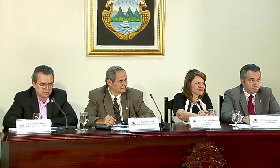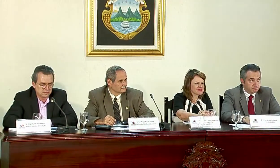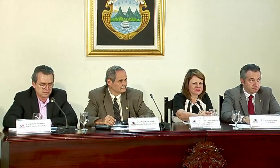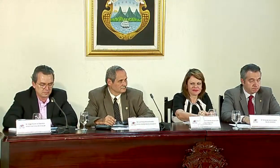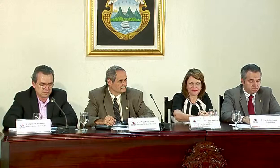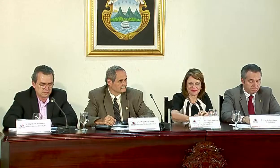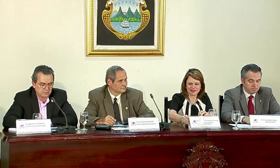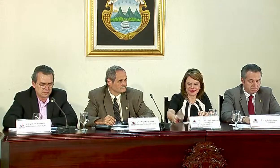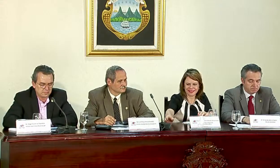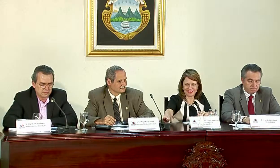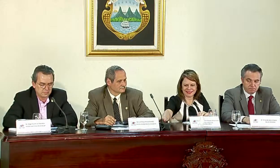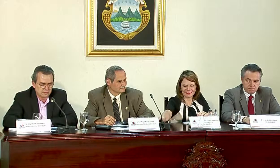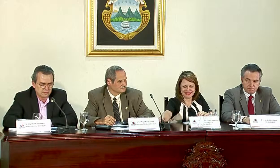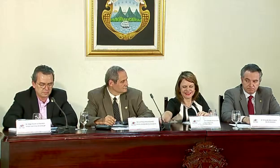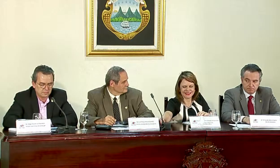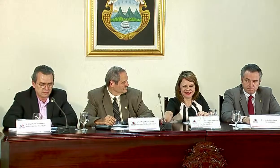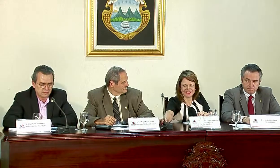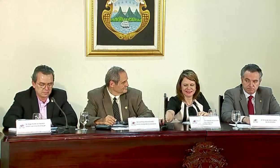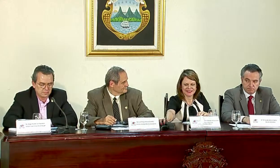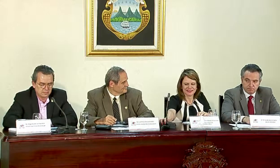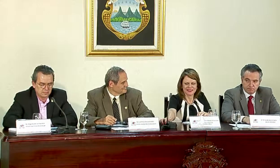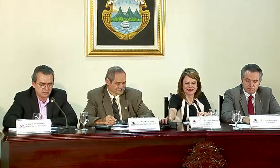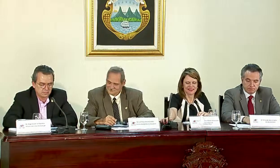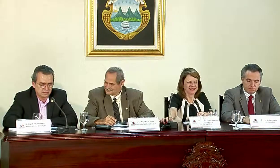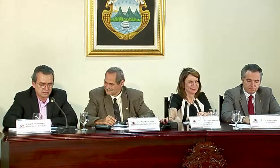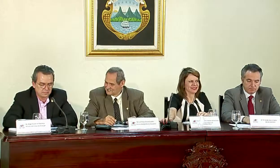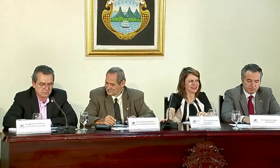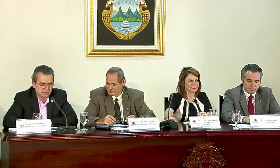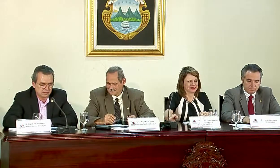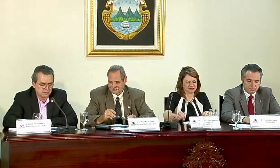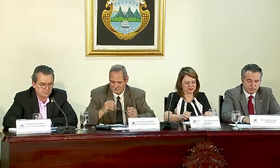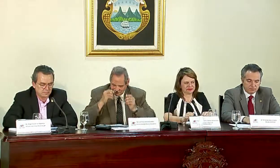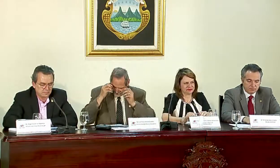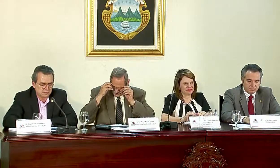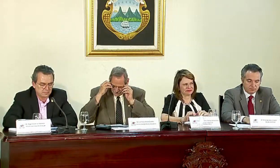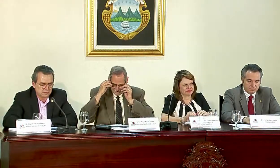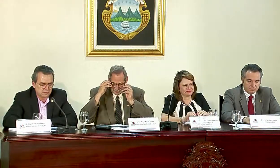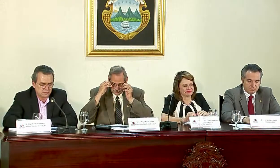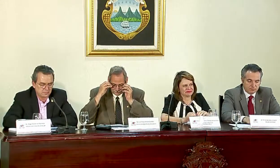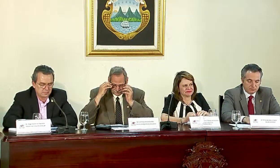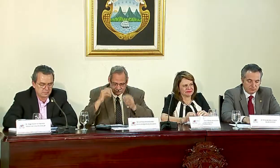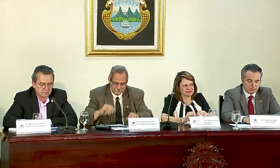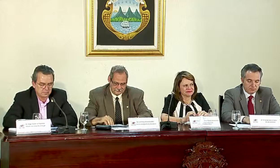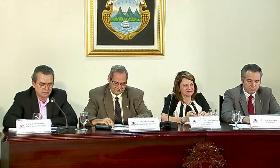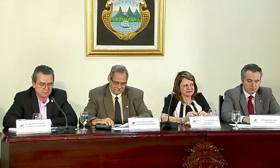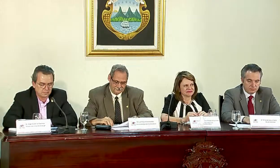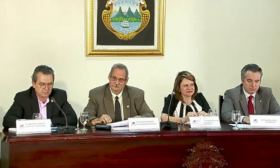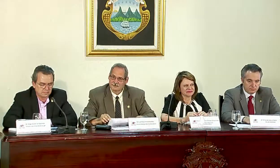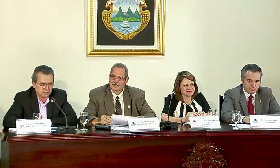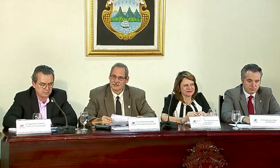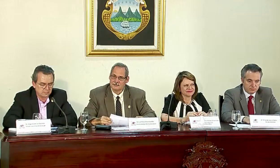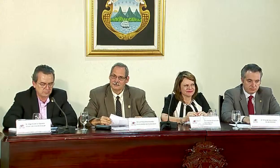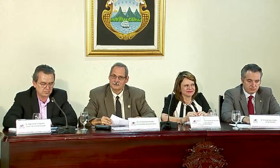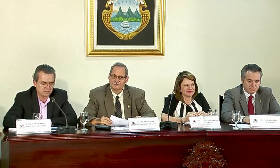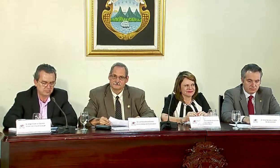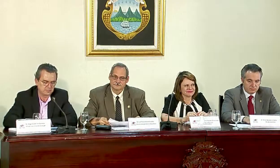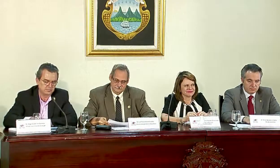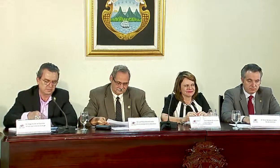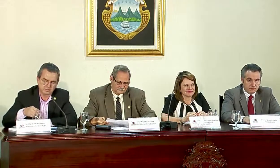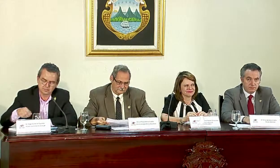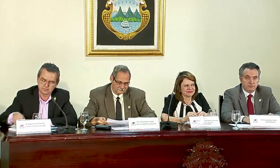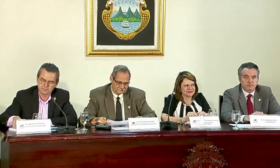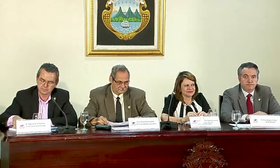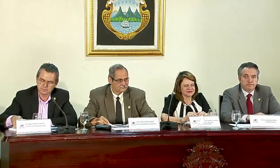suya como presidenta en ejercicio, o fue consultada, es parte de las políticas de igualdad de género, así